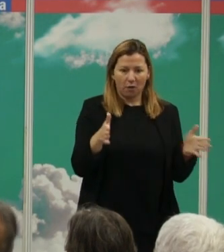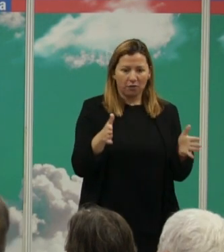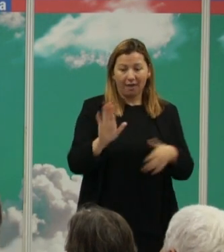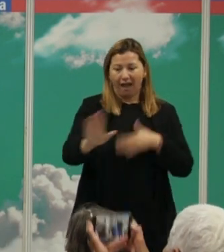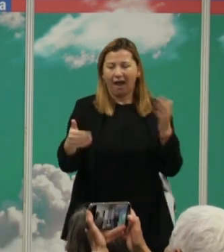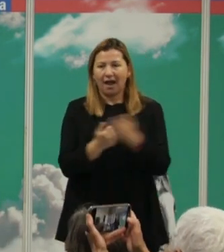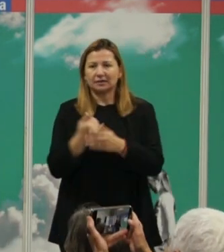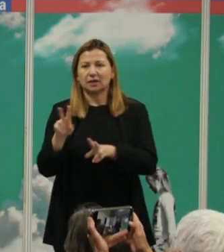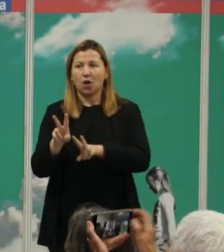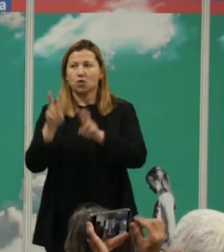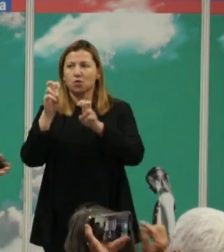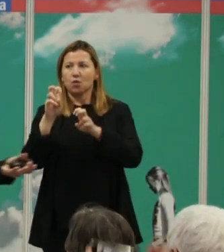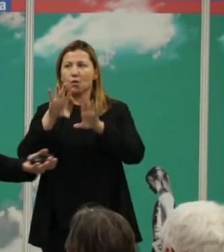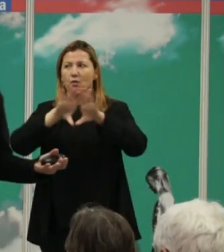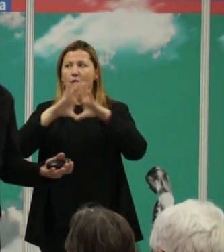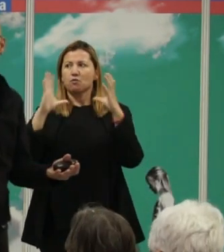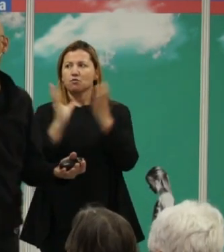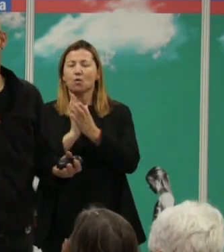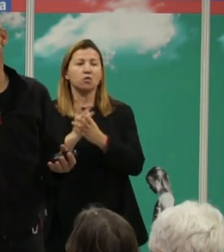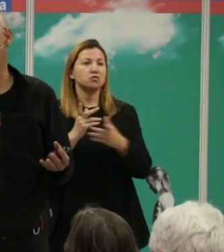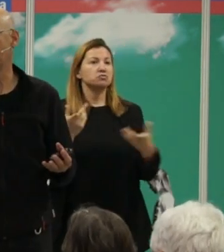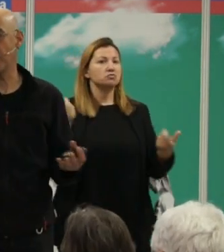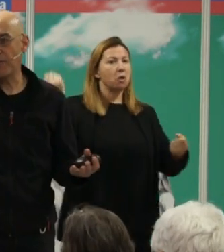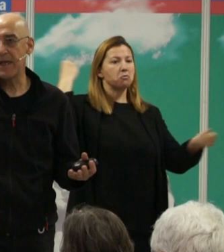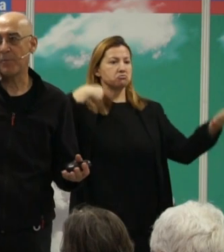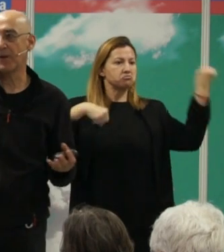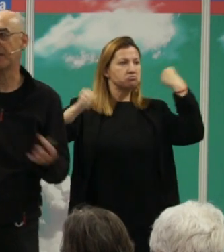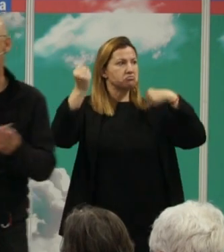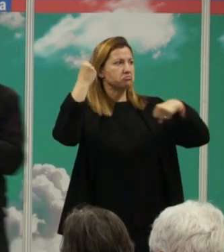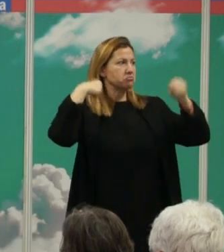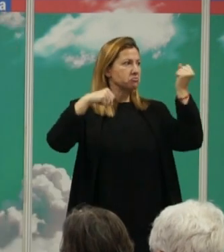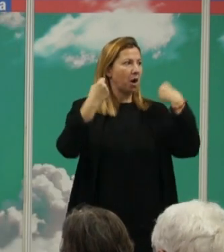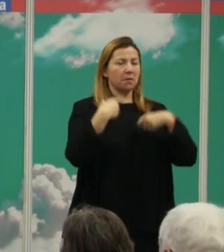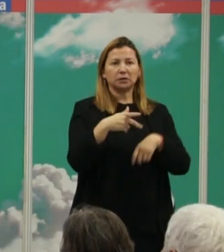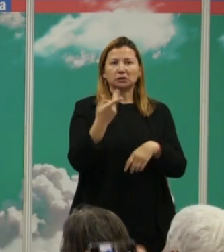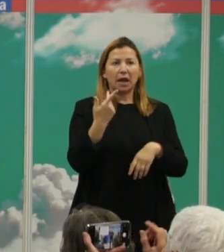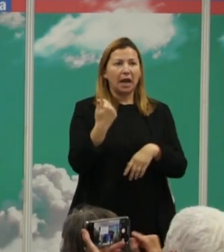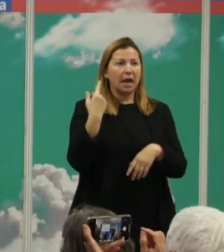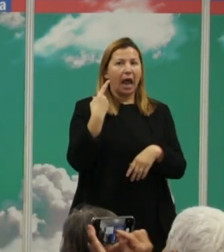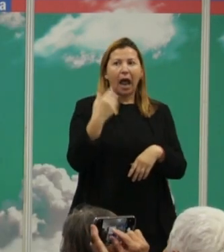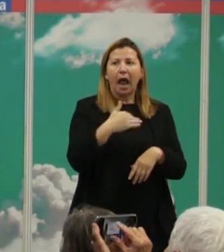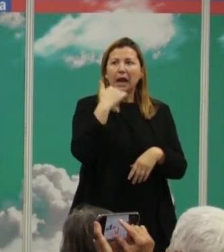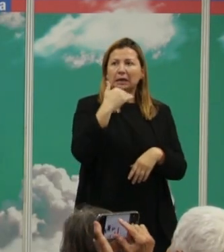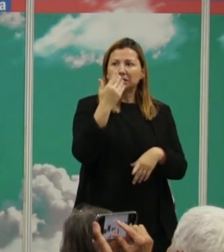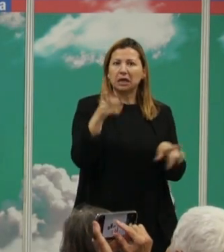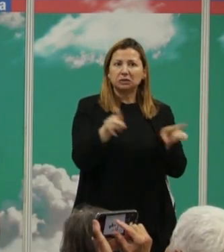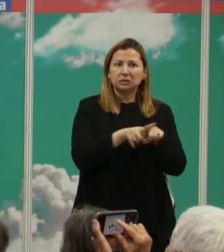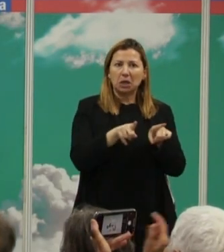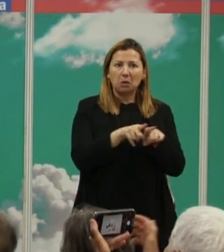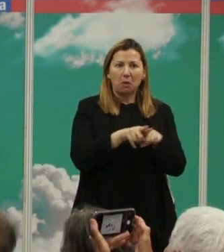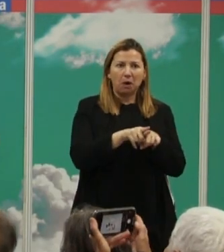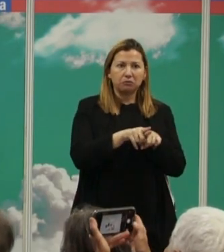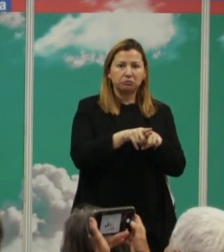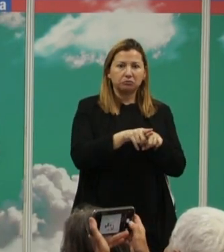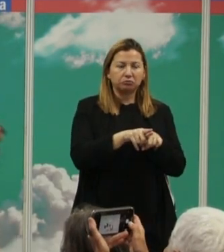esto se comportaban casi igual que lo que le correspondía por estar en esa posición del árbol filogenético se comportaban